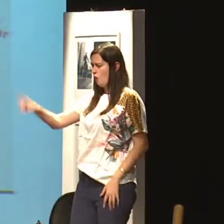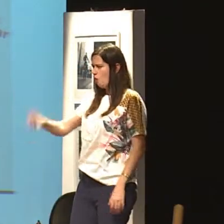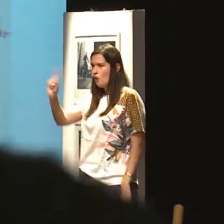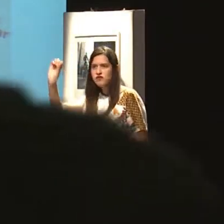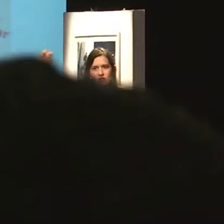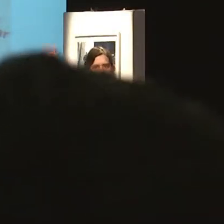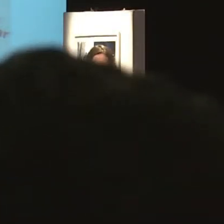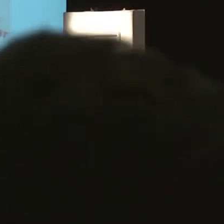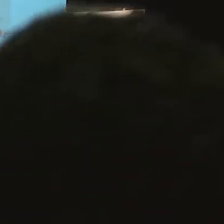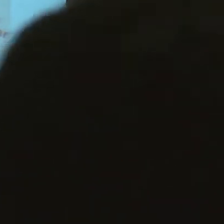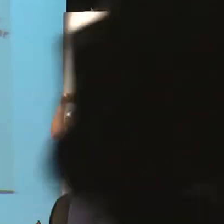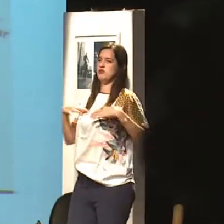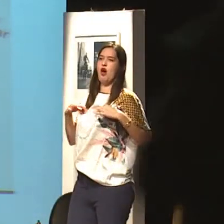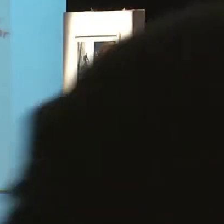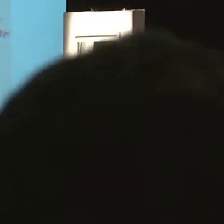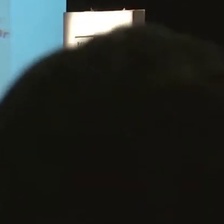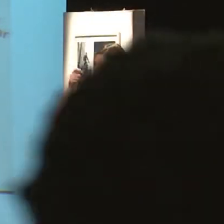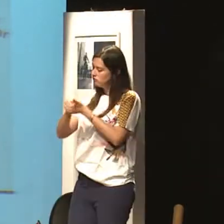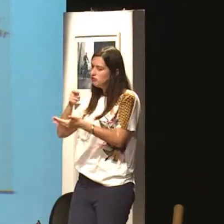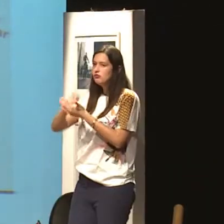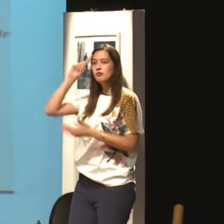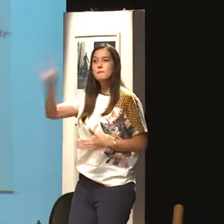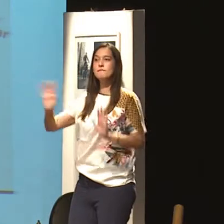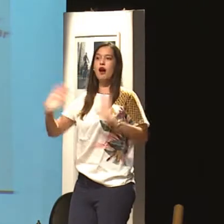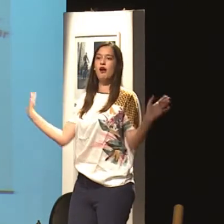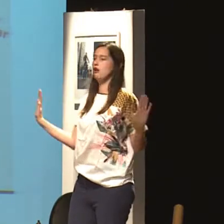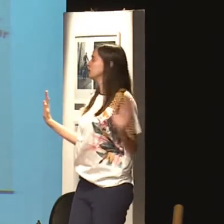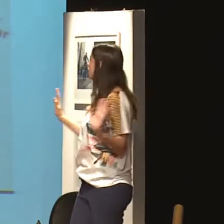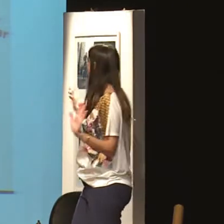Você com decote? Não. Você não pode usar esses tipos de roupa.